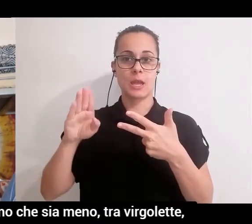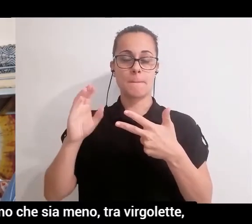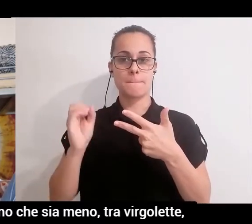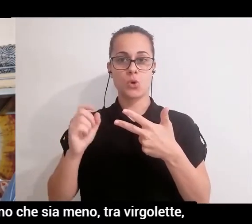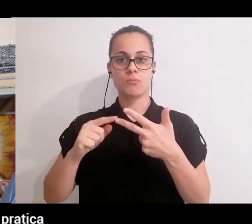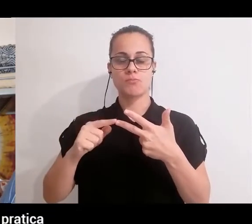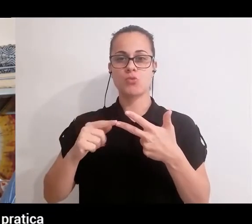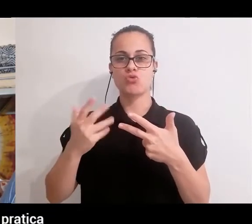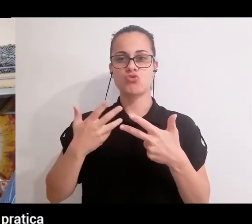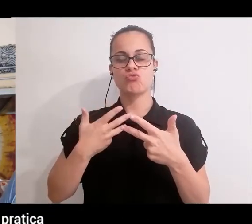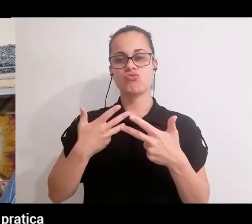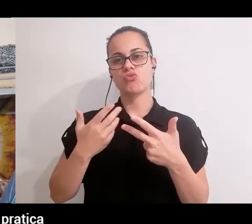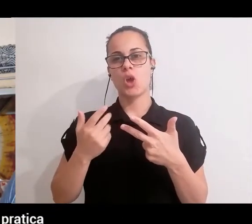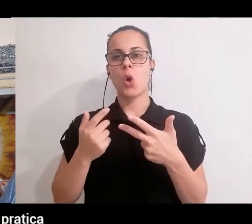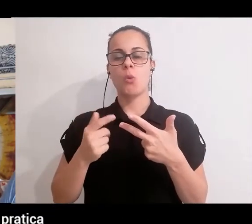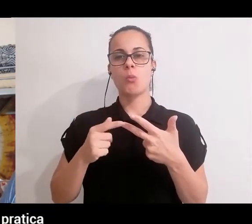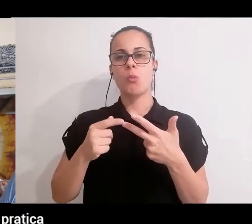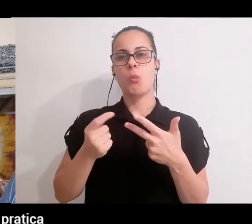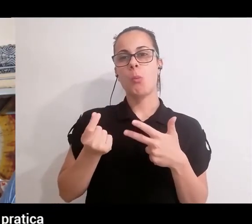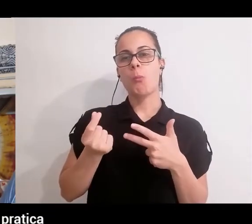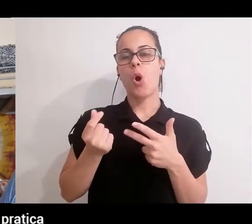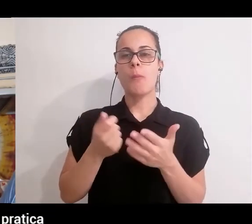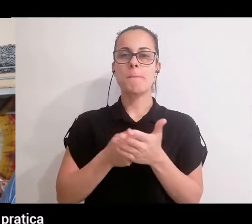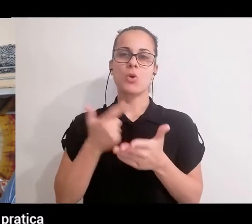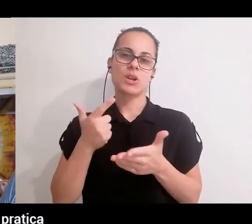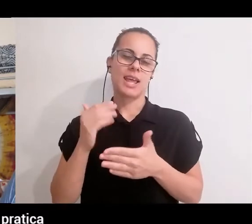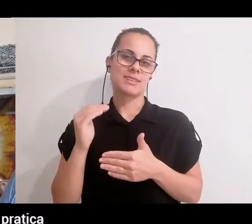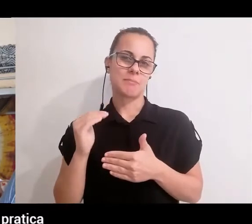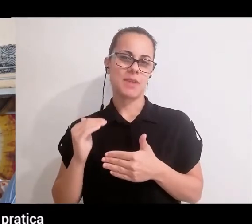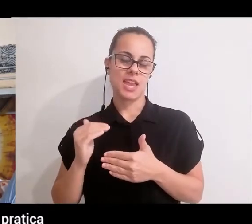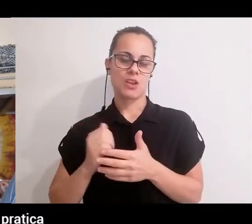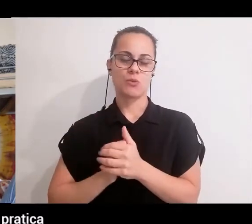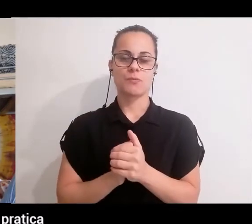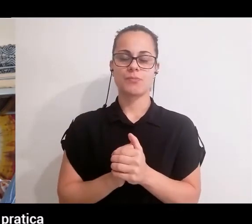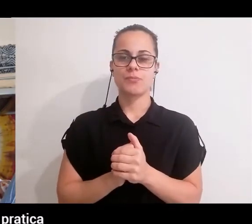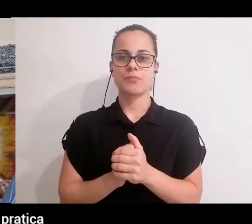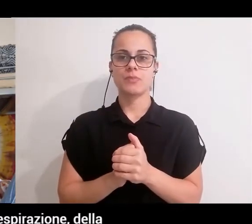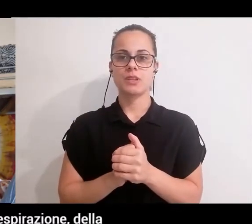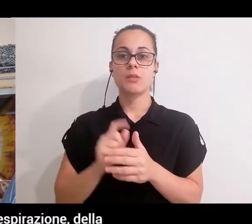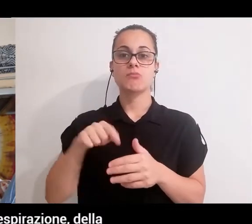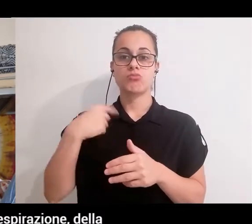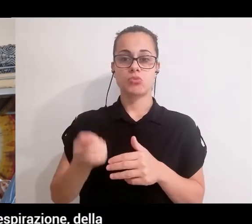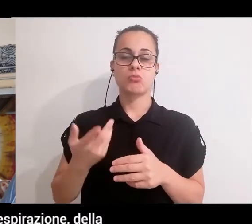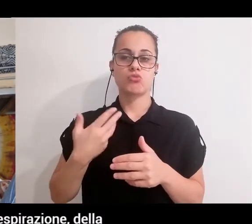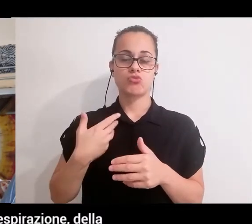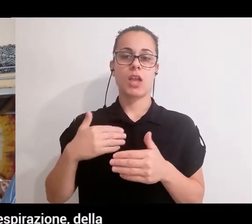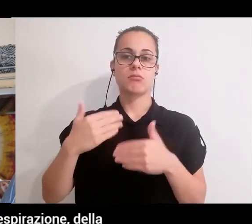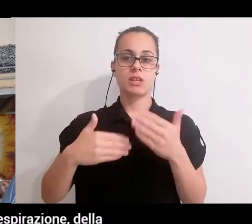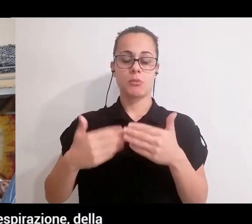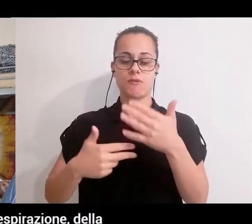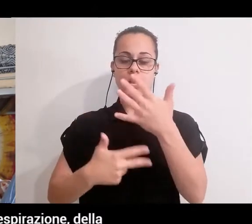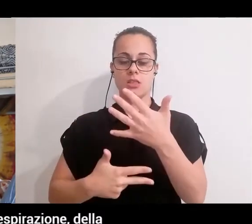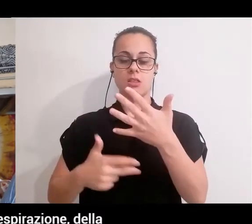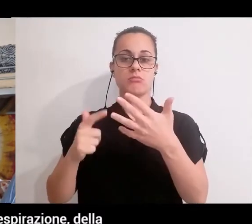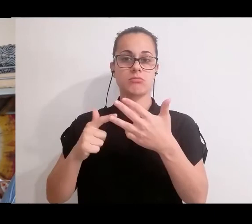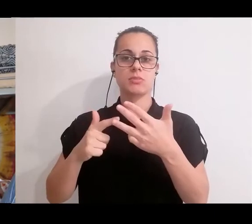tra virgolette, importante delle prime due posizioni. Poi abbiamo la pratica di pranayama, quindi del controllo della